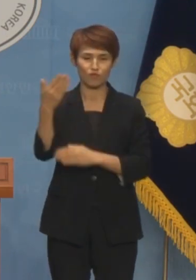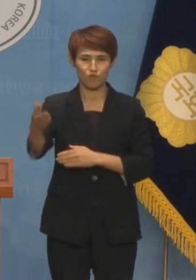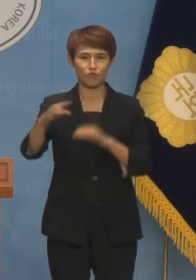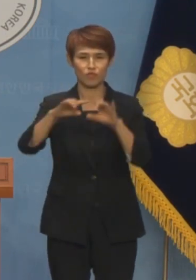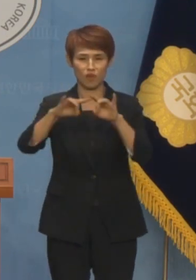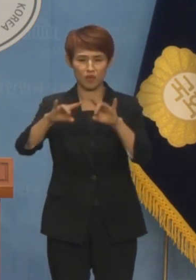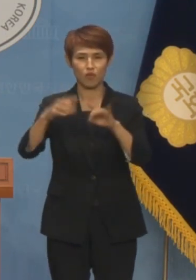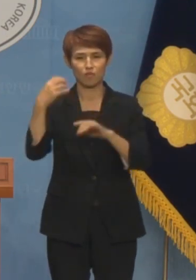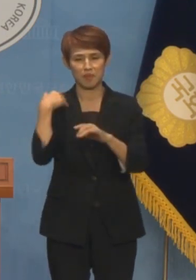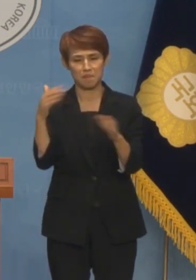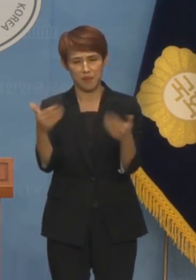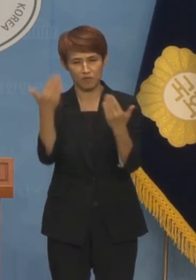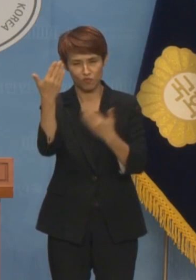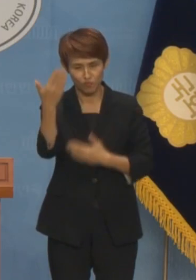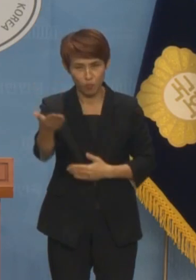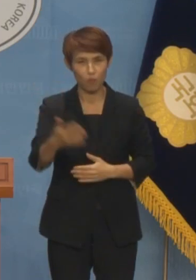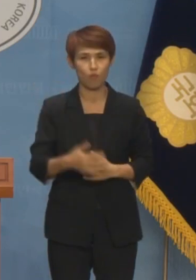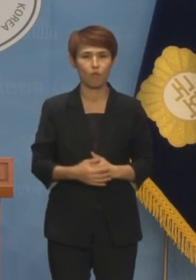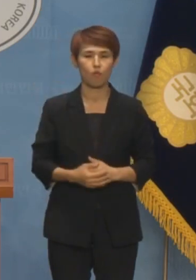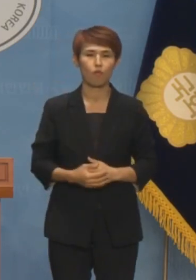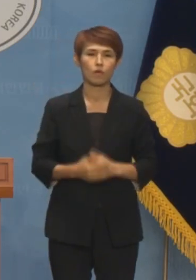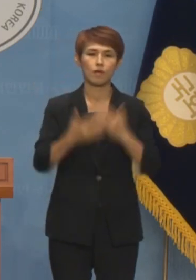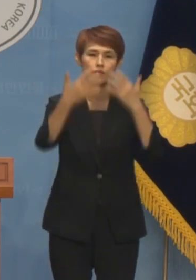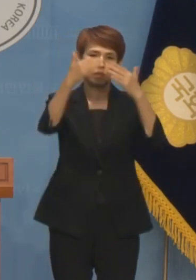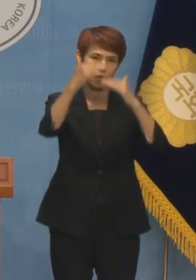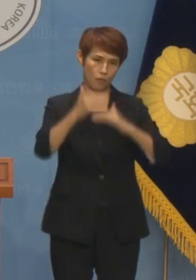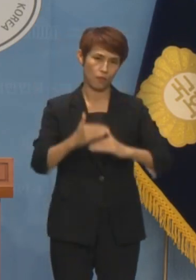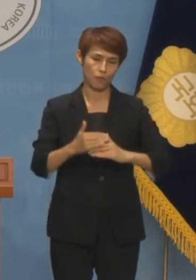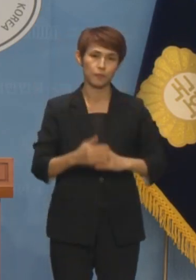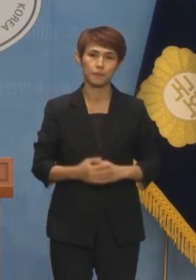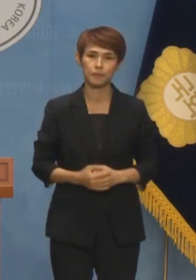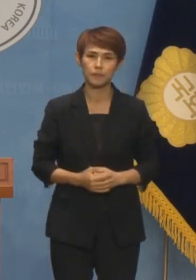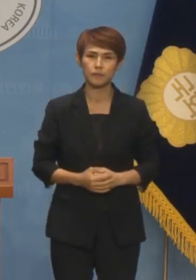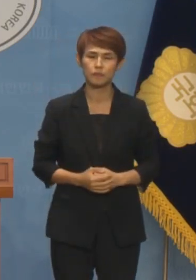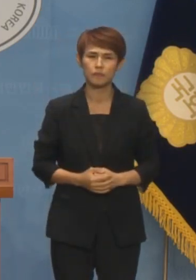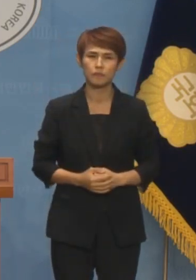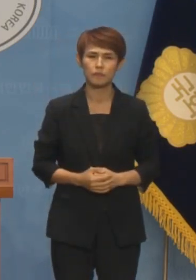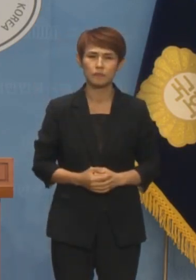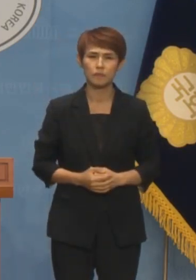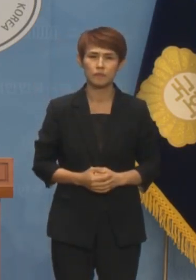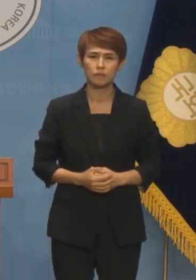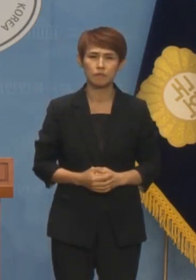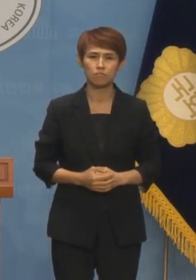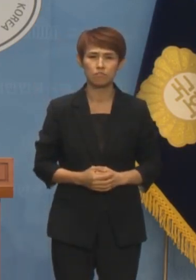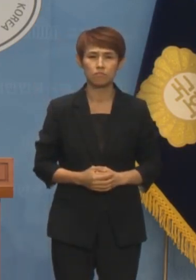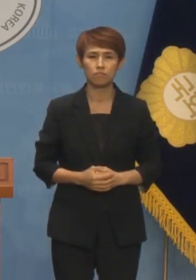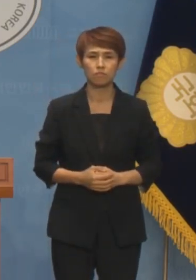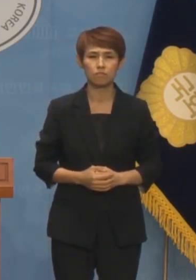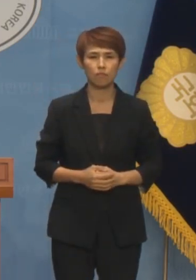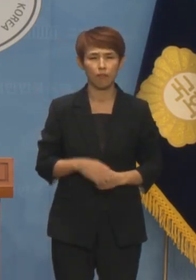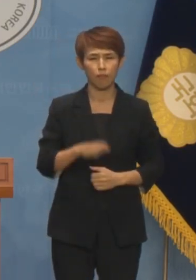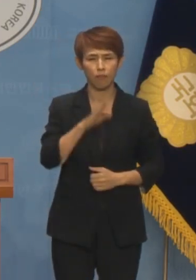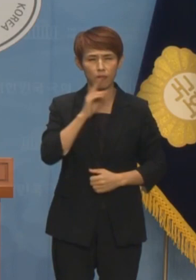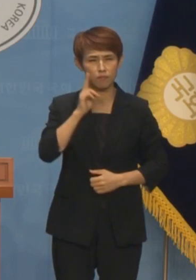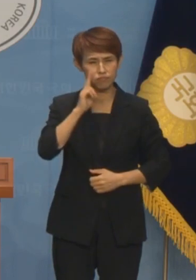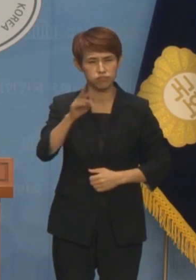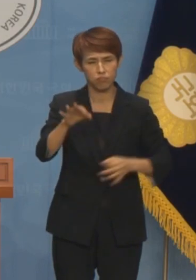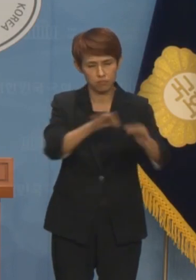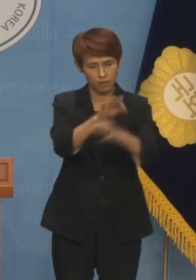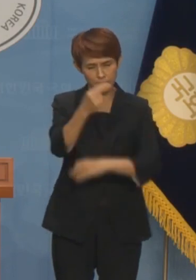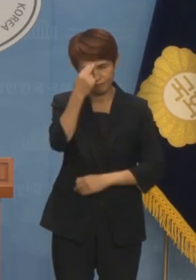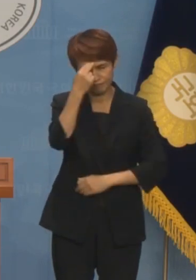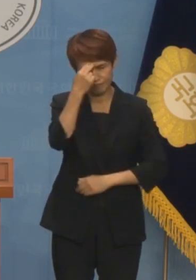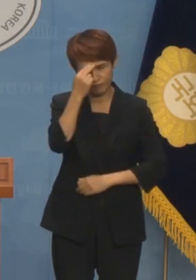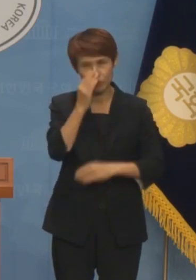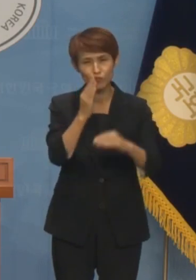경감, 부채탄감 확대 등이 주요한 골자입니다. 방치할 수 없을 정도로 극심한 경제난을 겪고